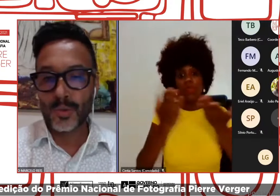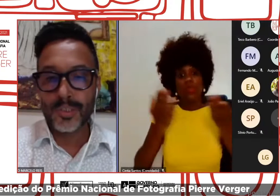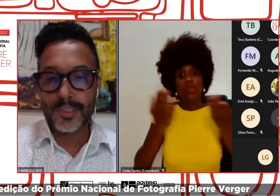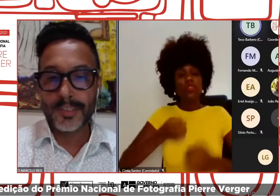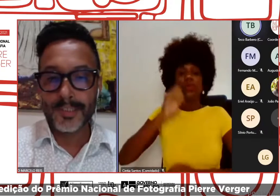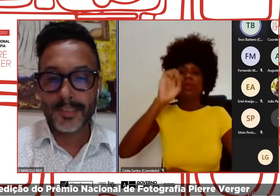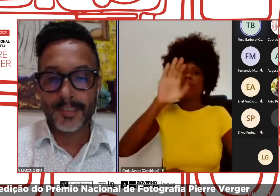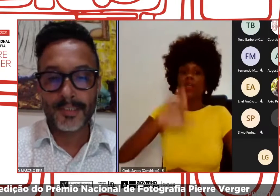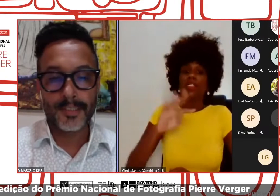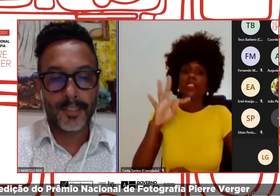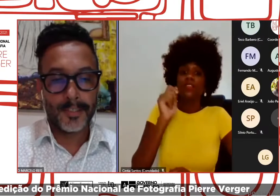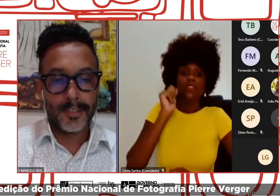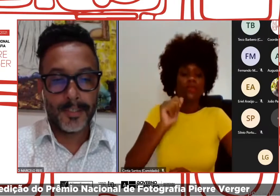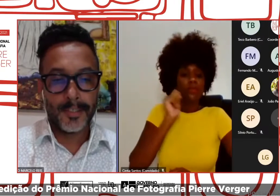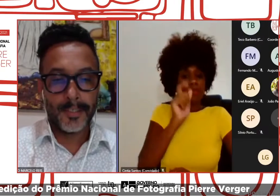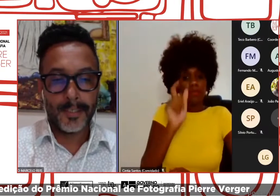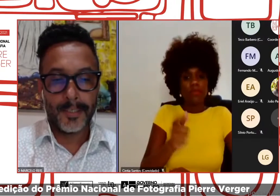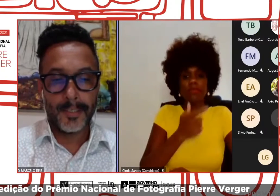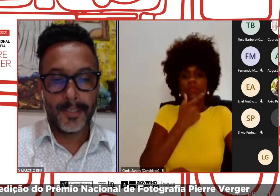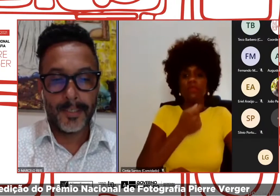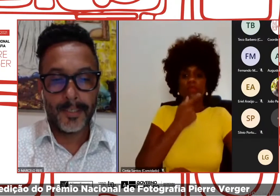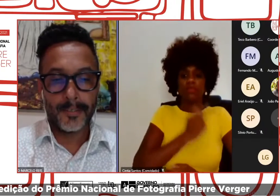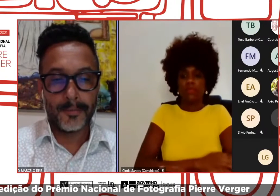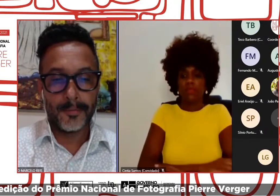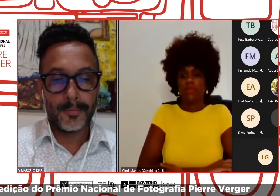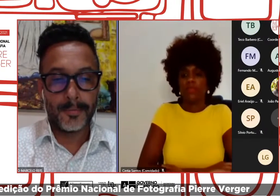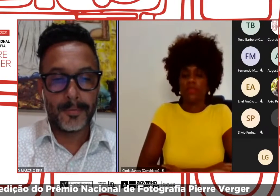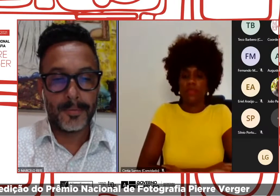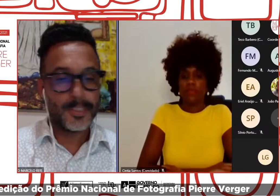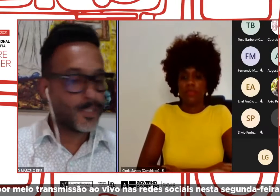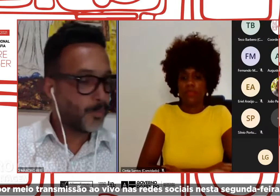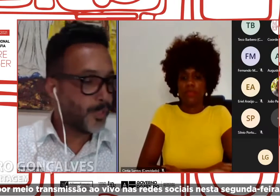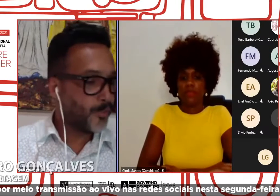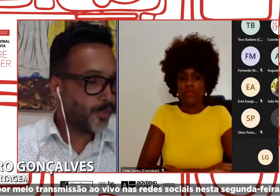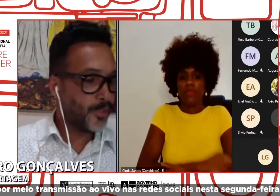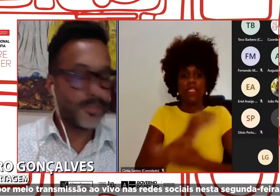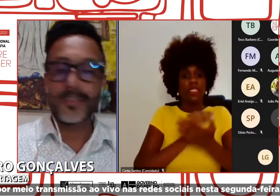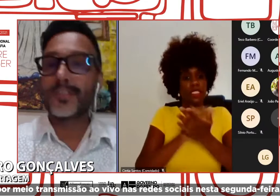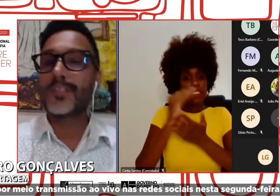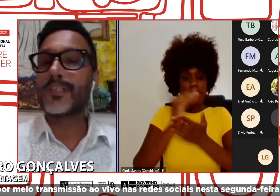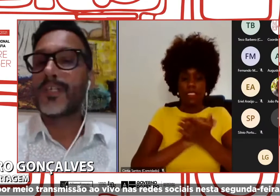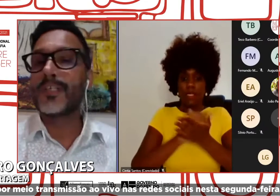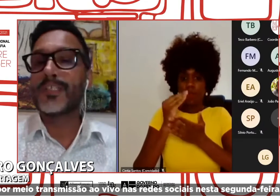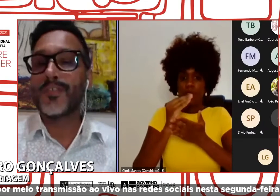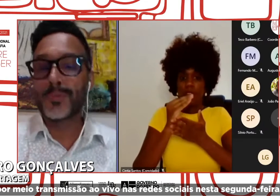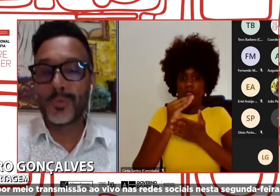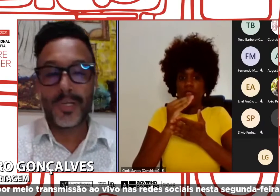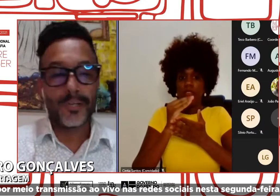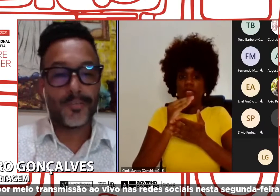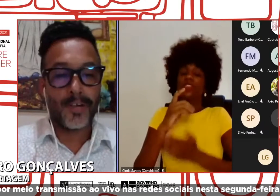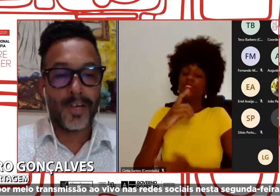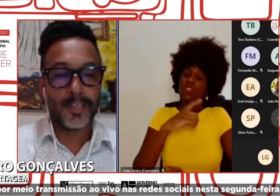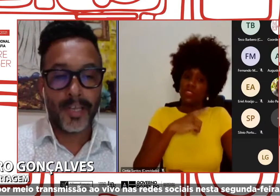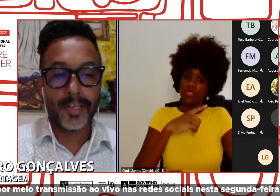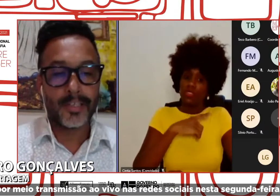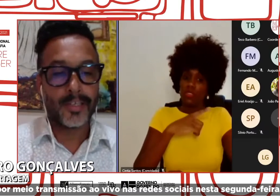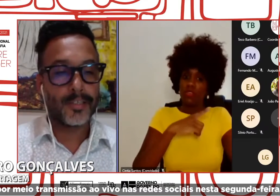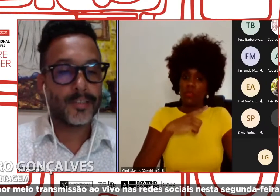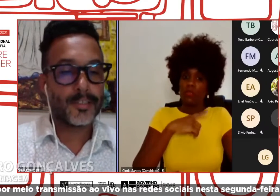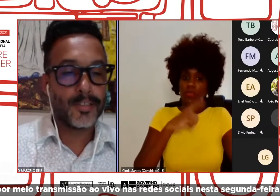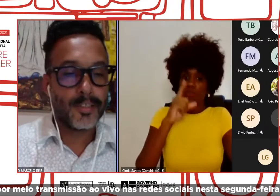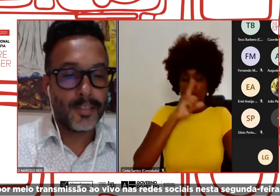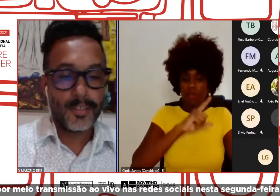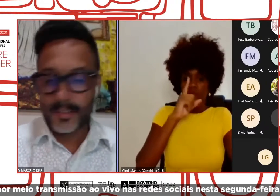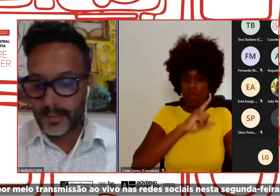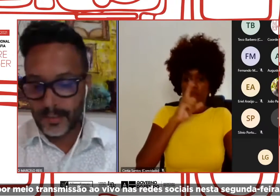A oitava edição do Prêmio Nacional de Fotografia PRVG foi lançada por meio de transmissão ao vivo nas redes sociais